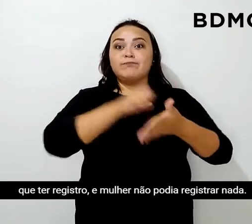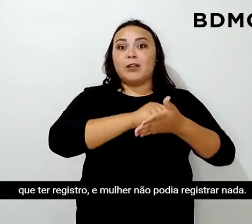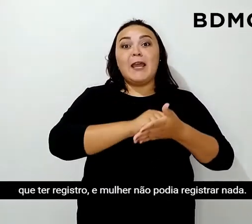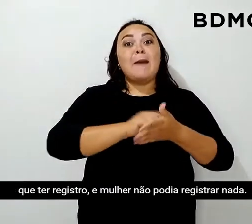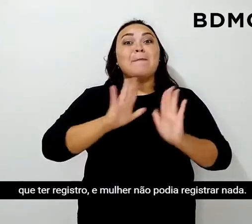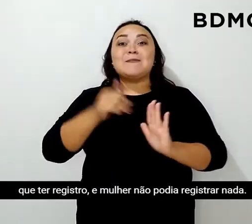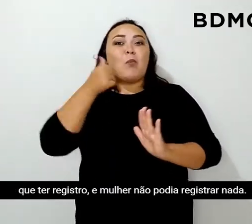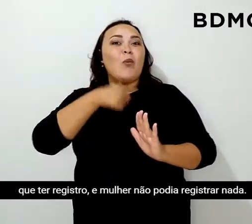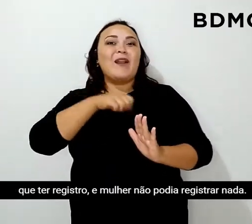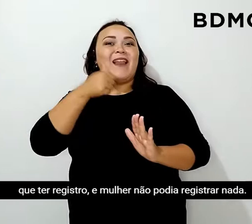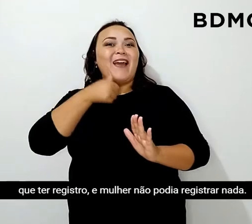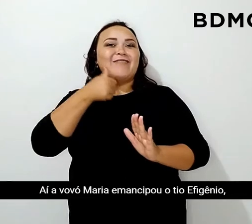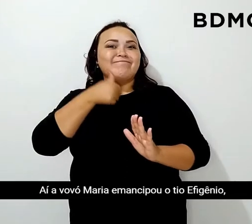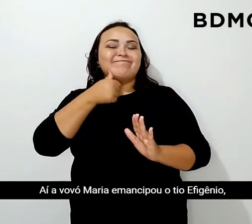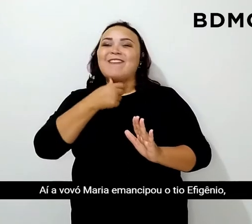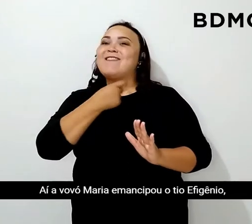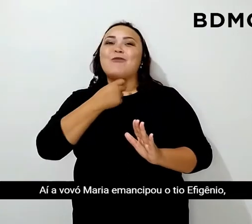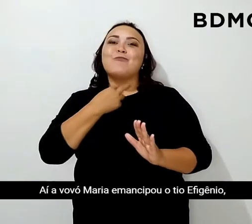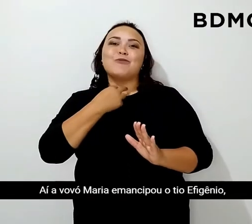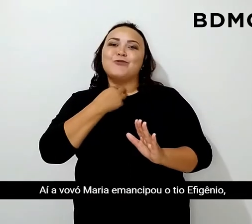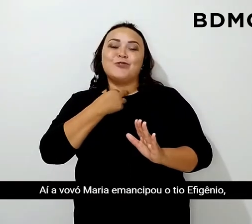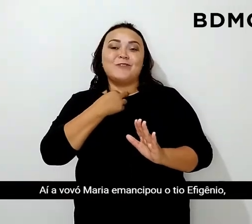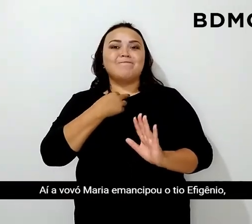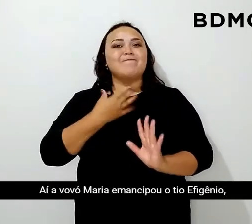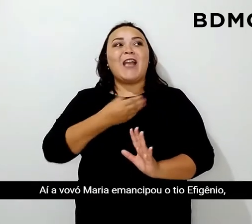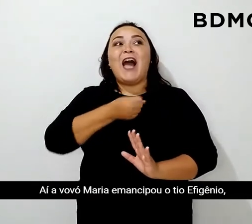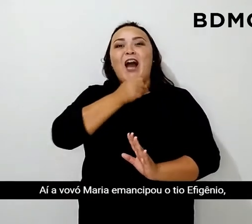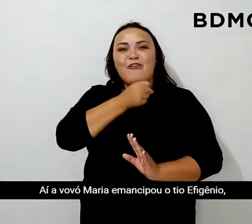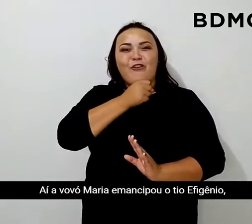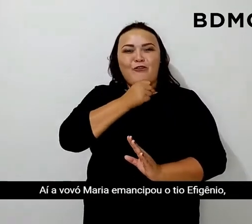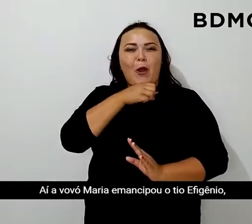mulher não podia registrar nada. Aí a vovó Maria